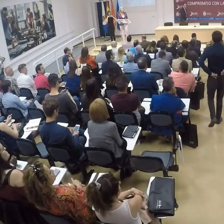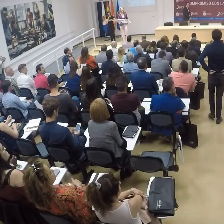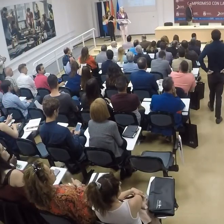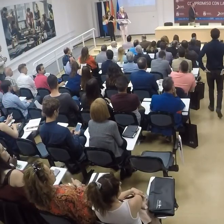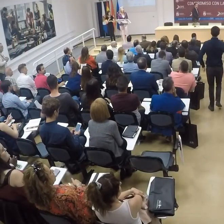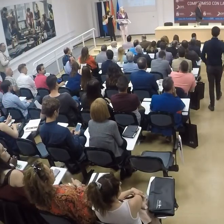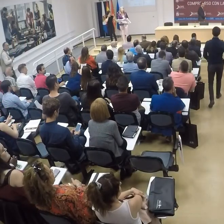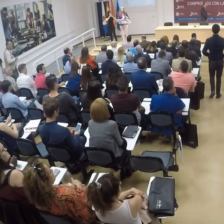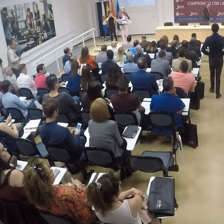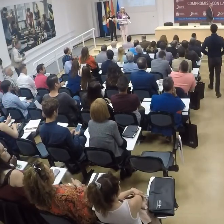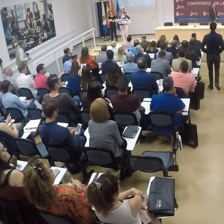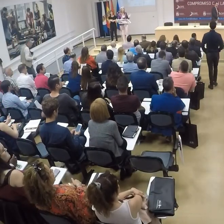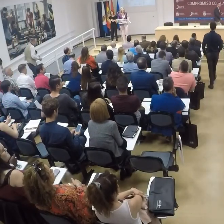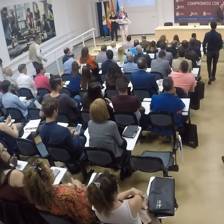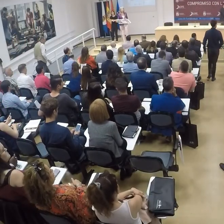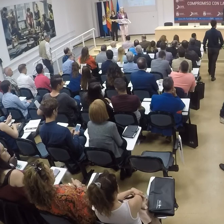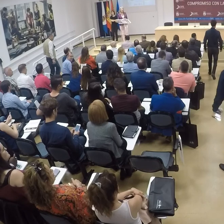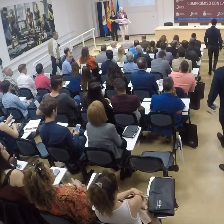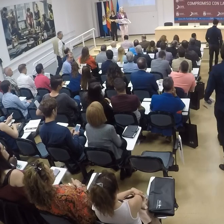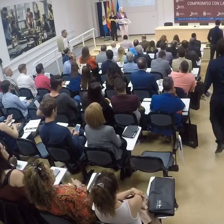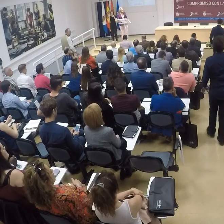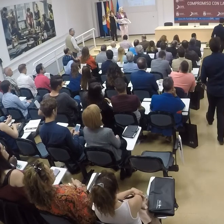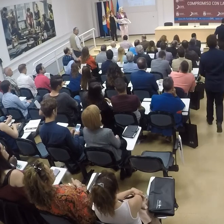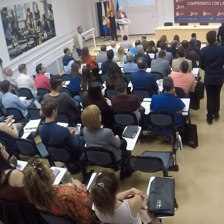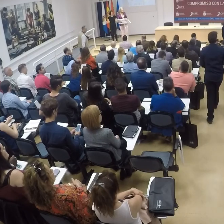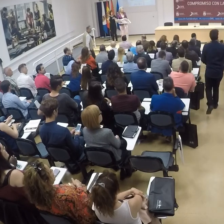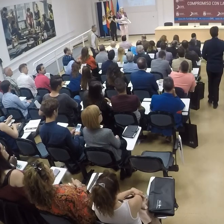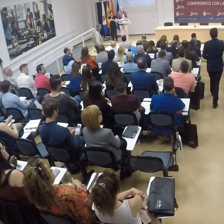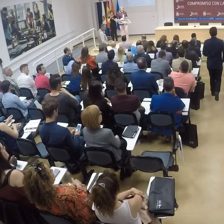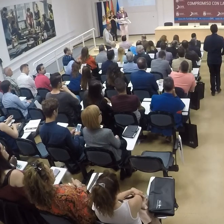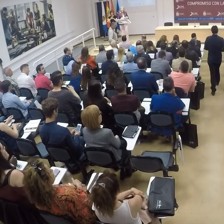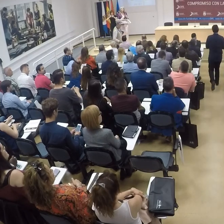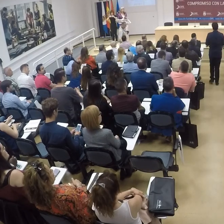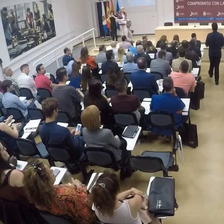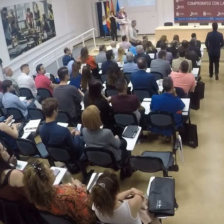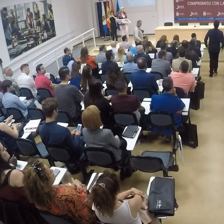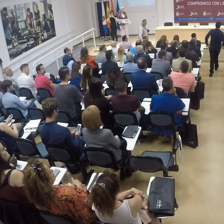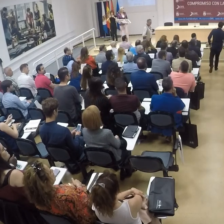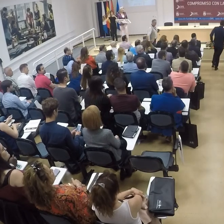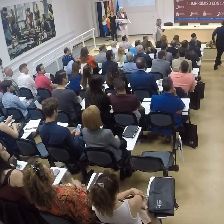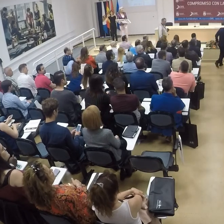haremos la última foto con todos los que hayan recibido alguna distinción para que sea la foto, es así de familia, total.